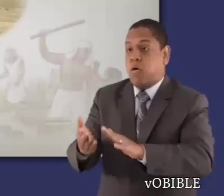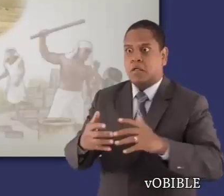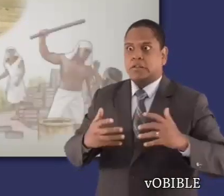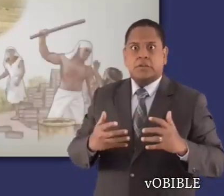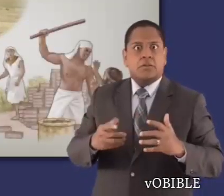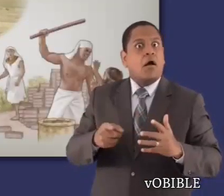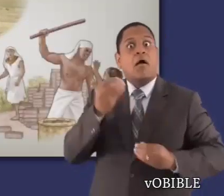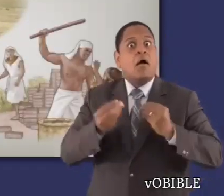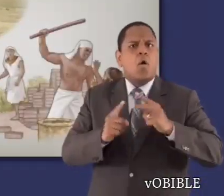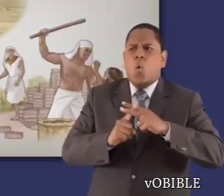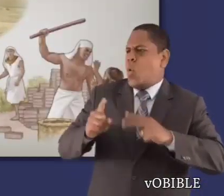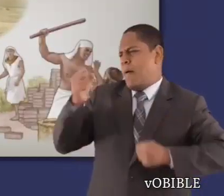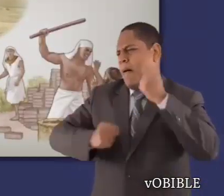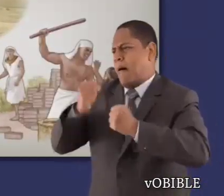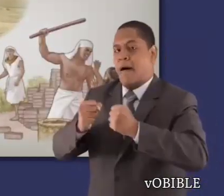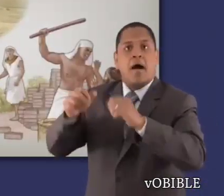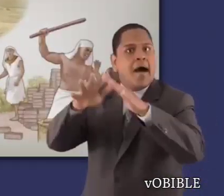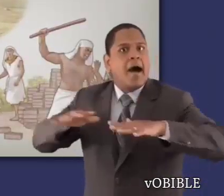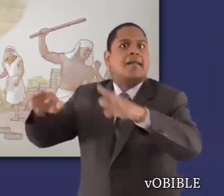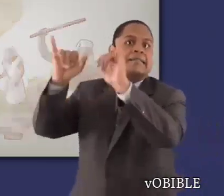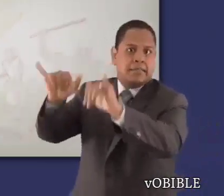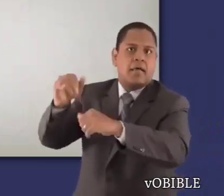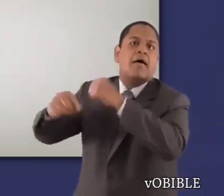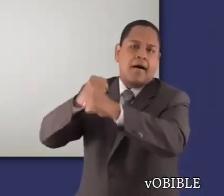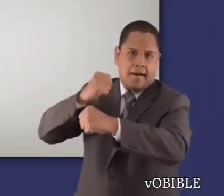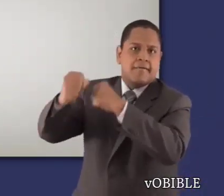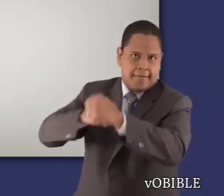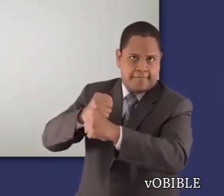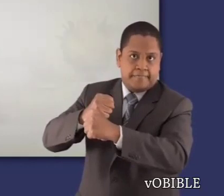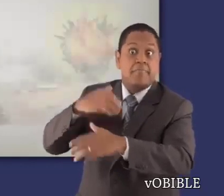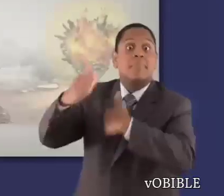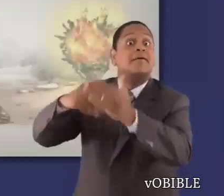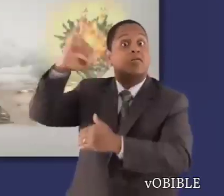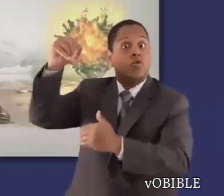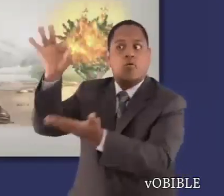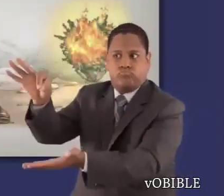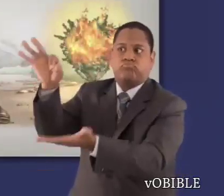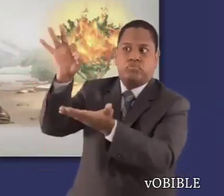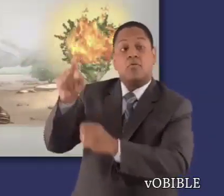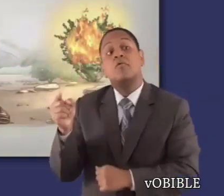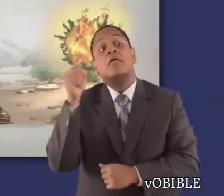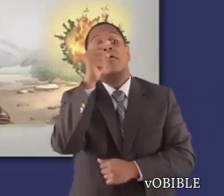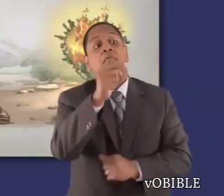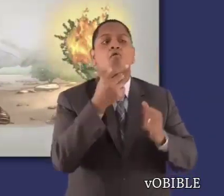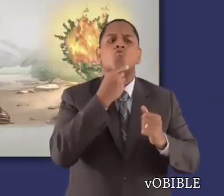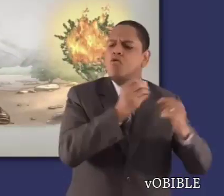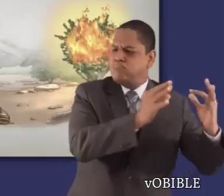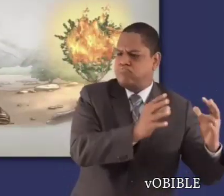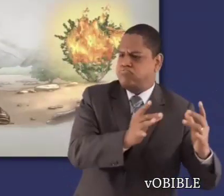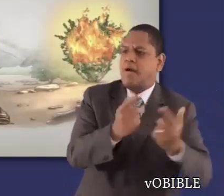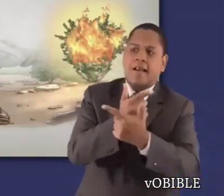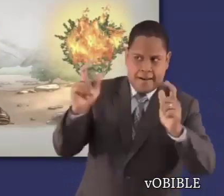porque había matado a un egipcio que estaba golpeando a un hebreo. Años después, Jehová le pidió a Moisés que